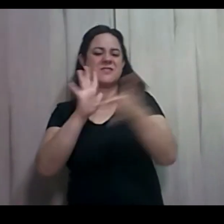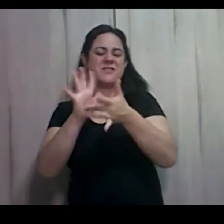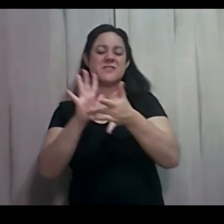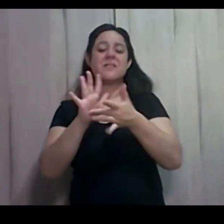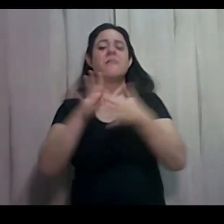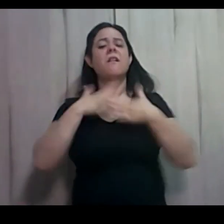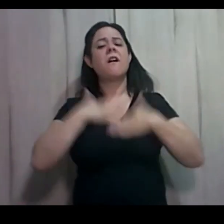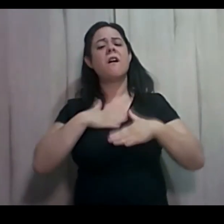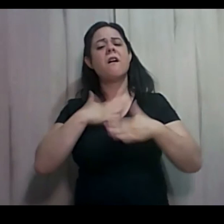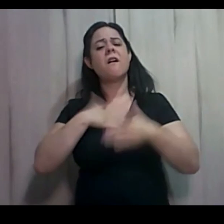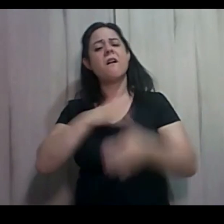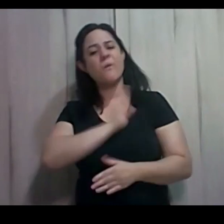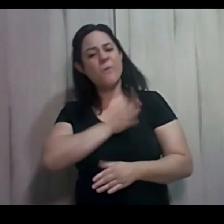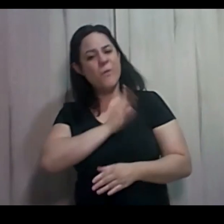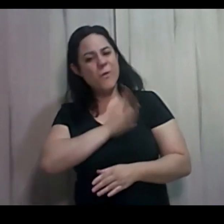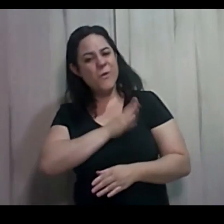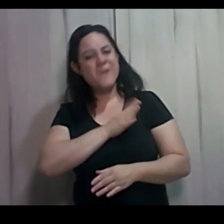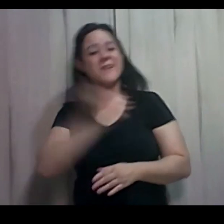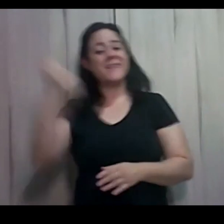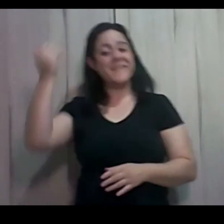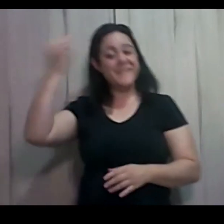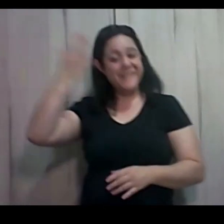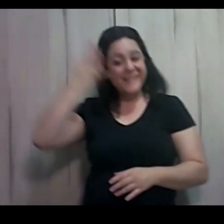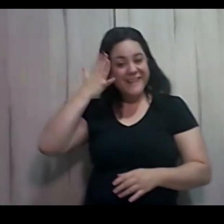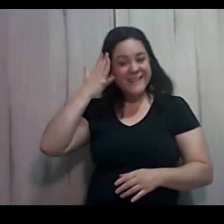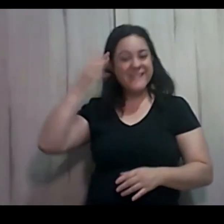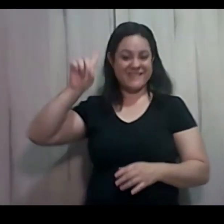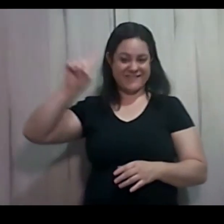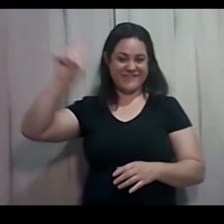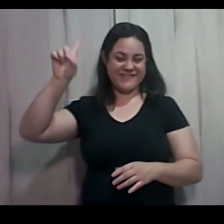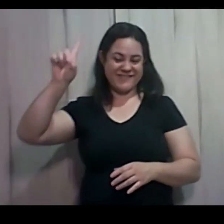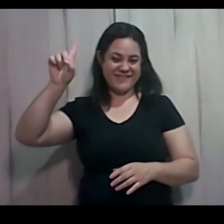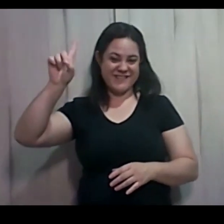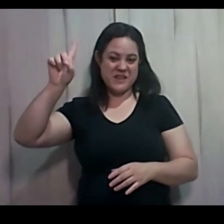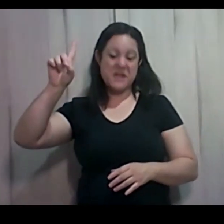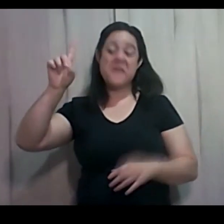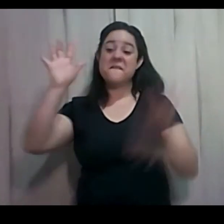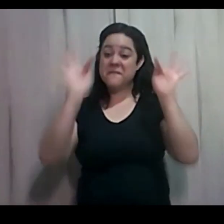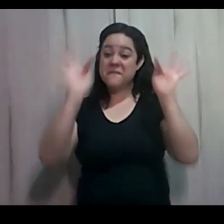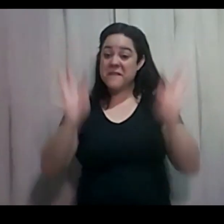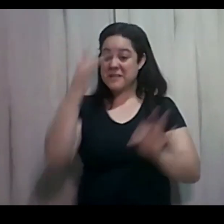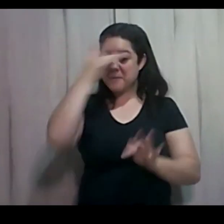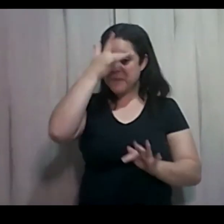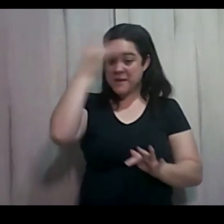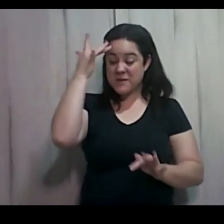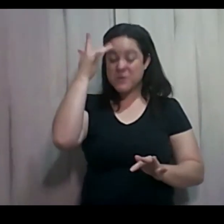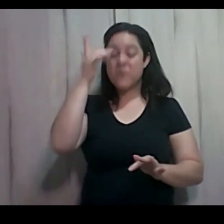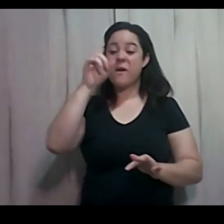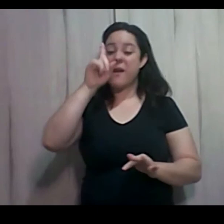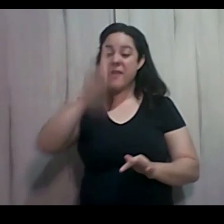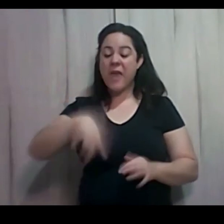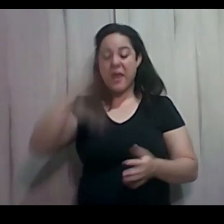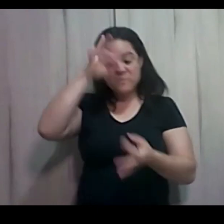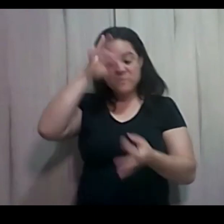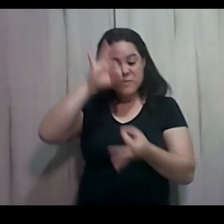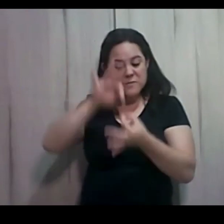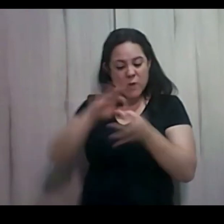na graça de Deus. Bem-aventurados os pobres de espírito. Bendita palavra, bendita